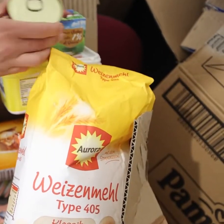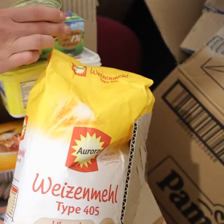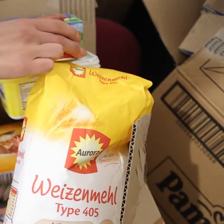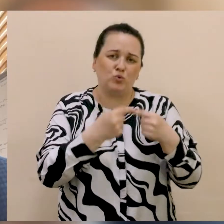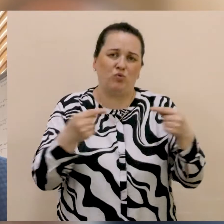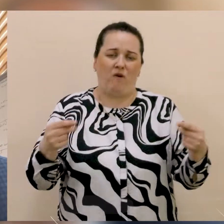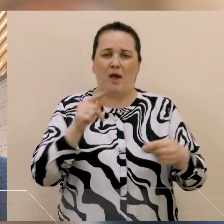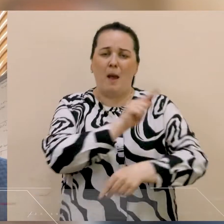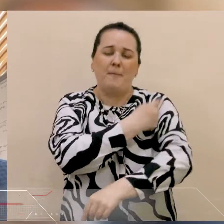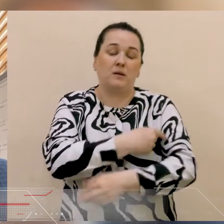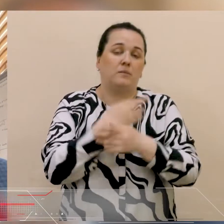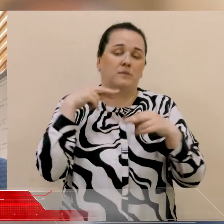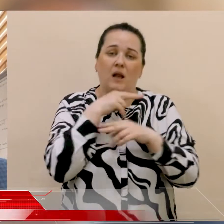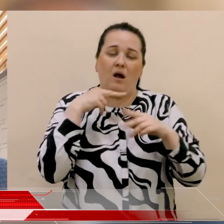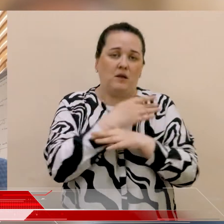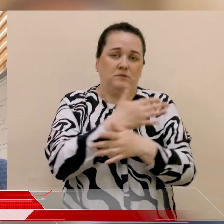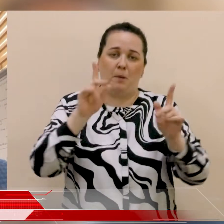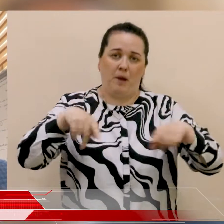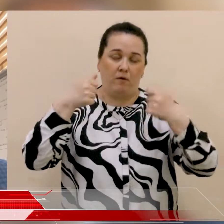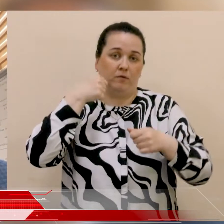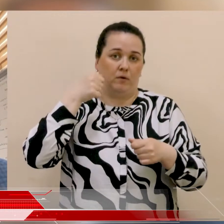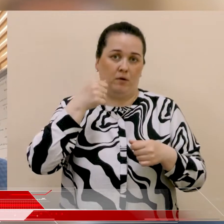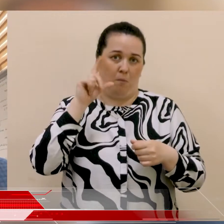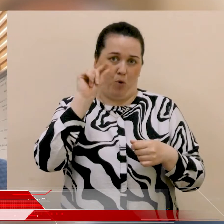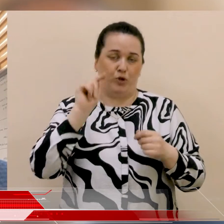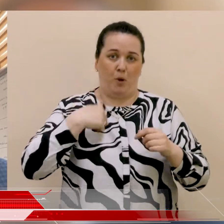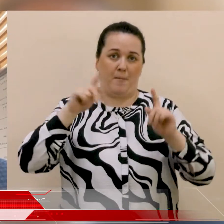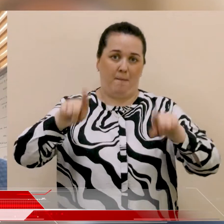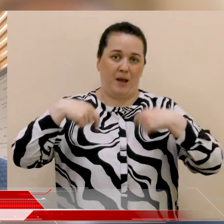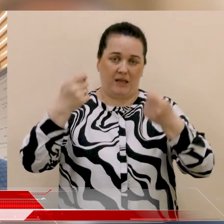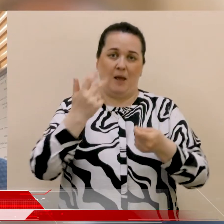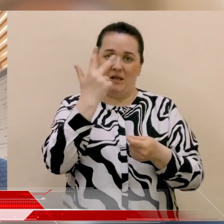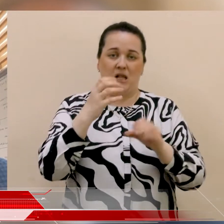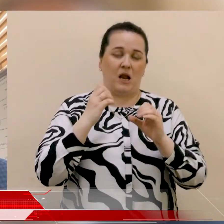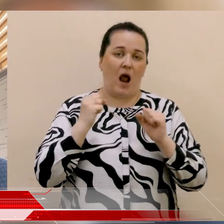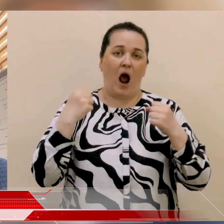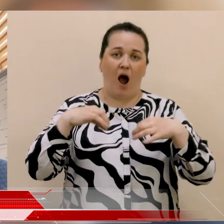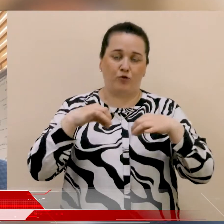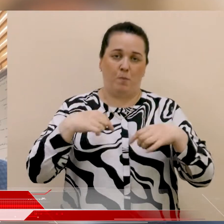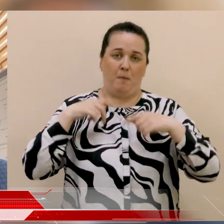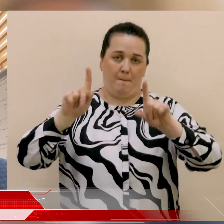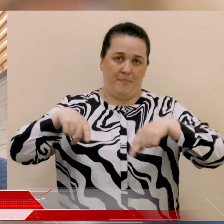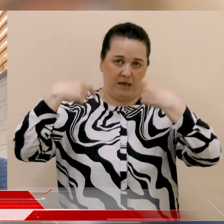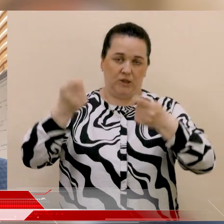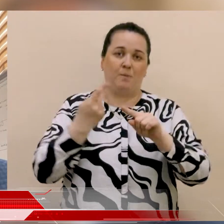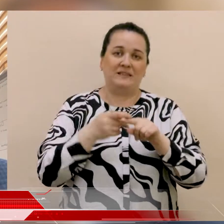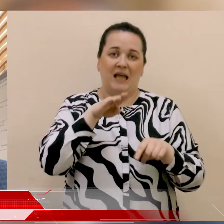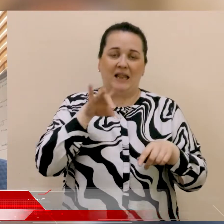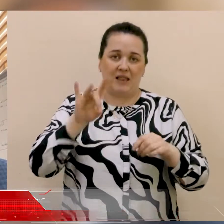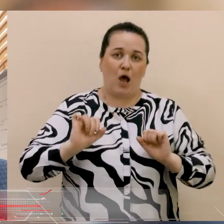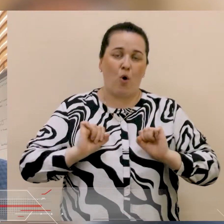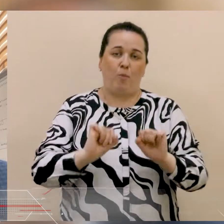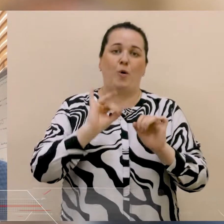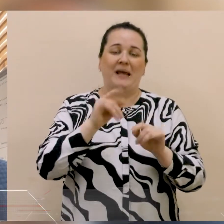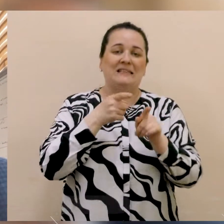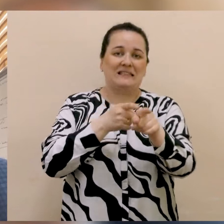медикаменти. Буквально в понеділок три автомобіля ми передаємо для Збройних сил України, зокрема це тероборонець і